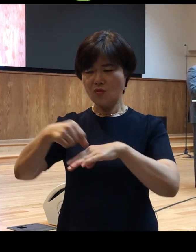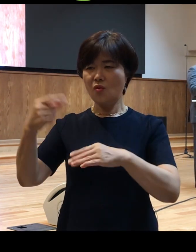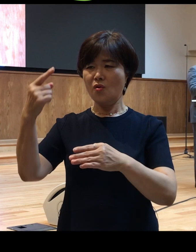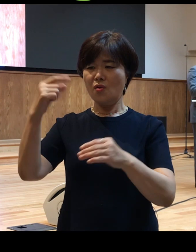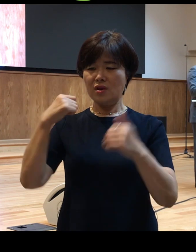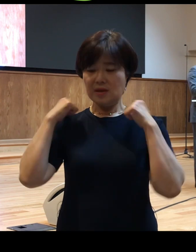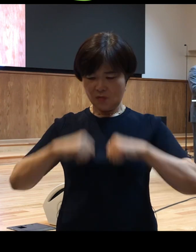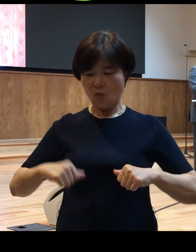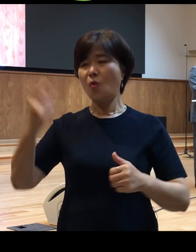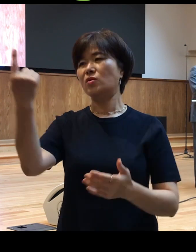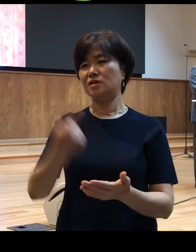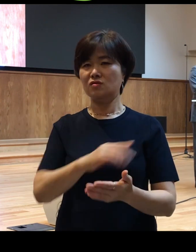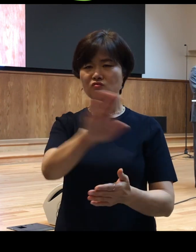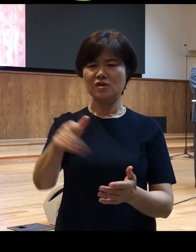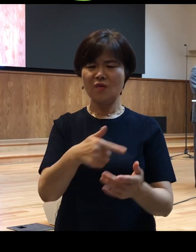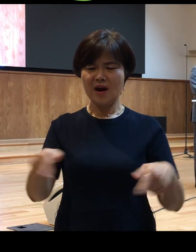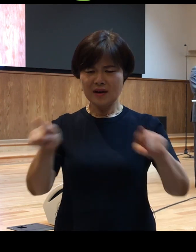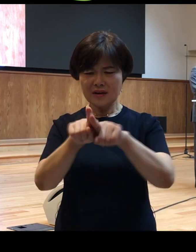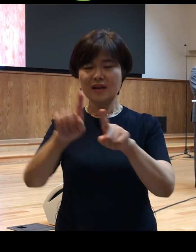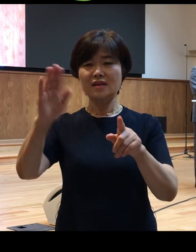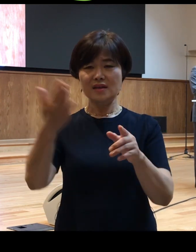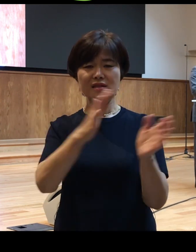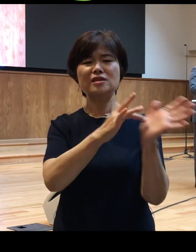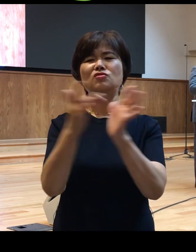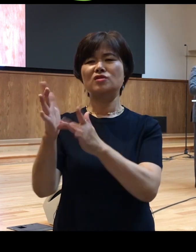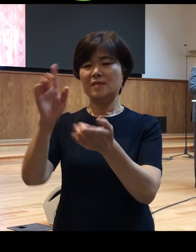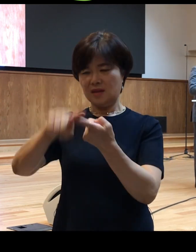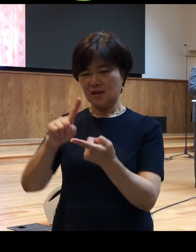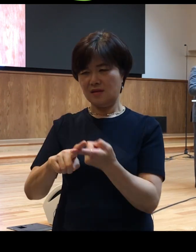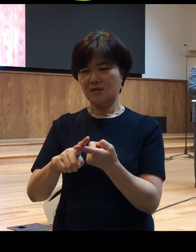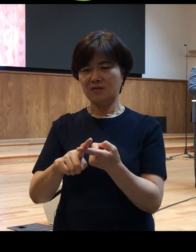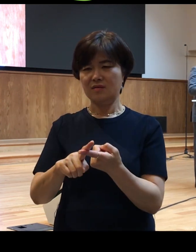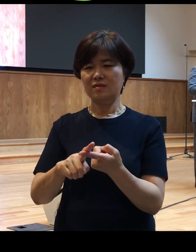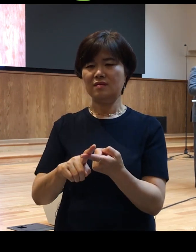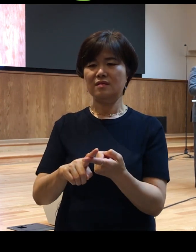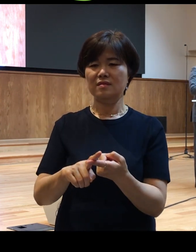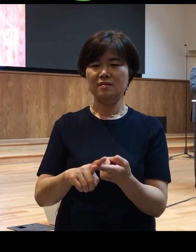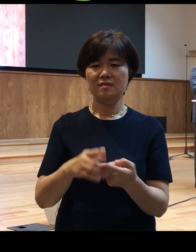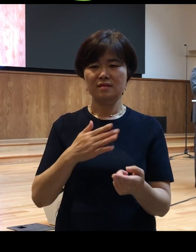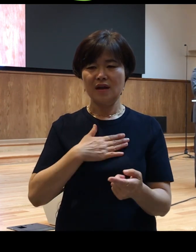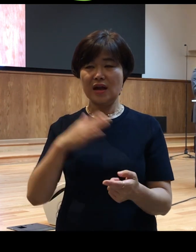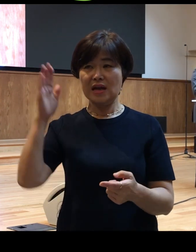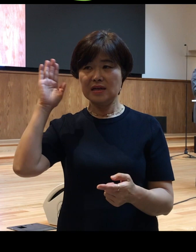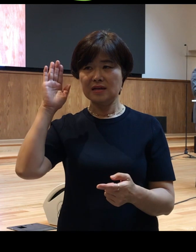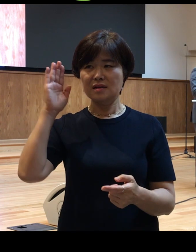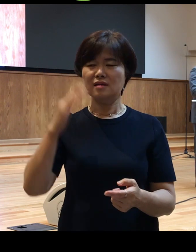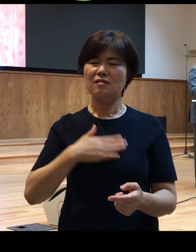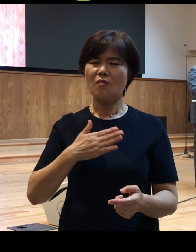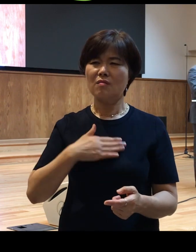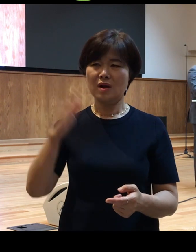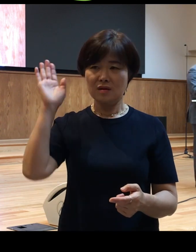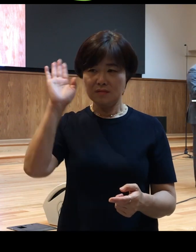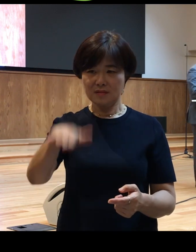같아지신 그분이시라면 나의 장애도 나의 무가치함도 메마른 인생도